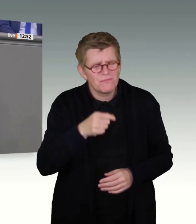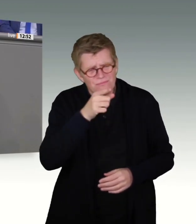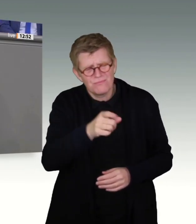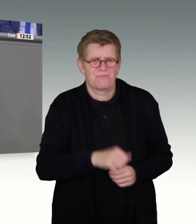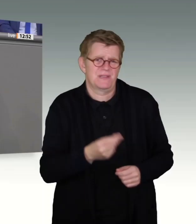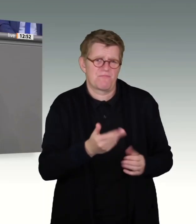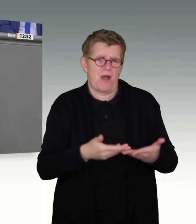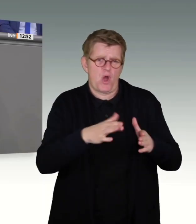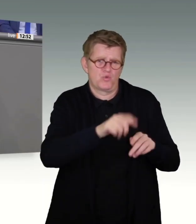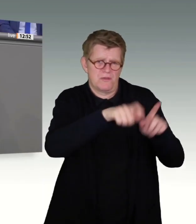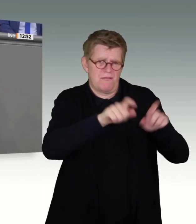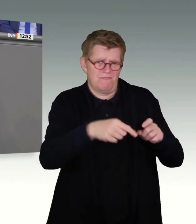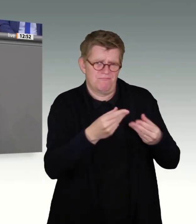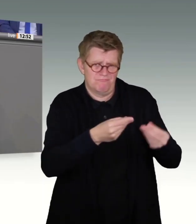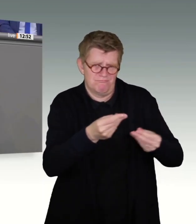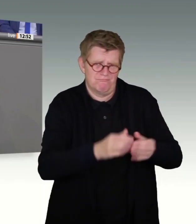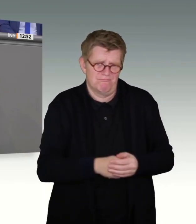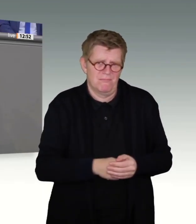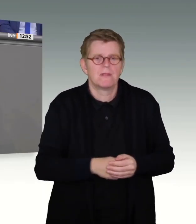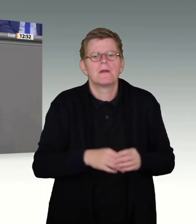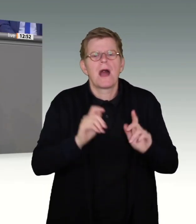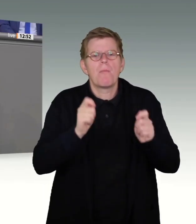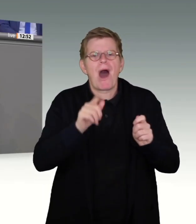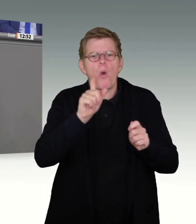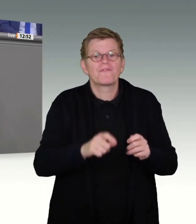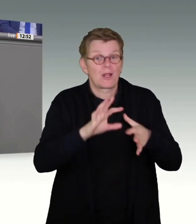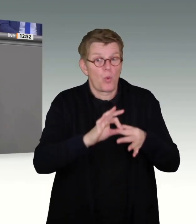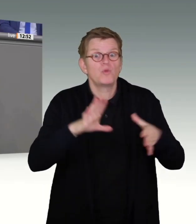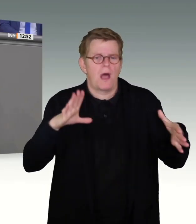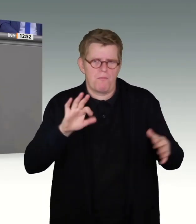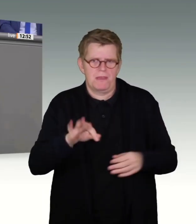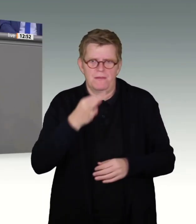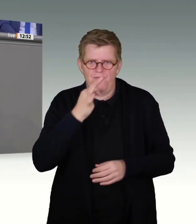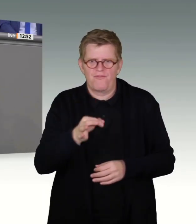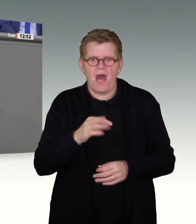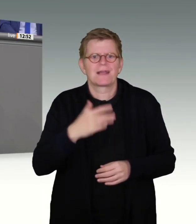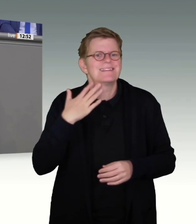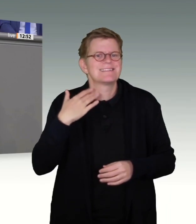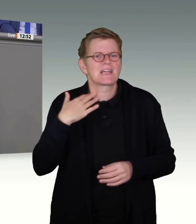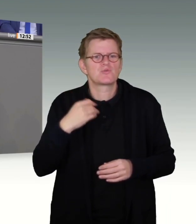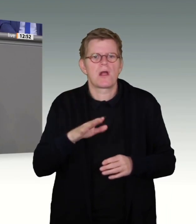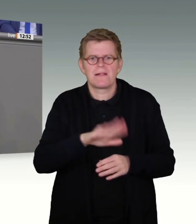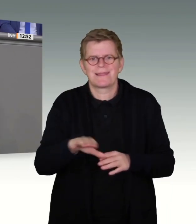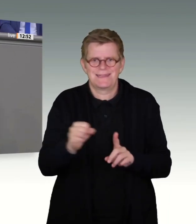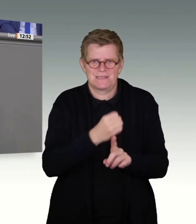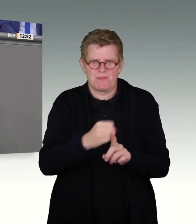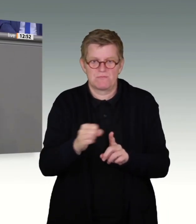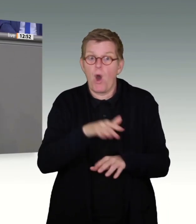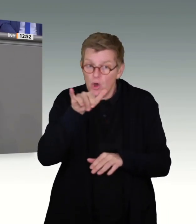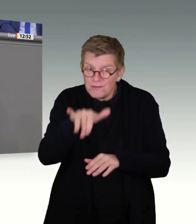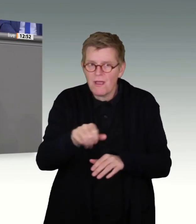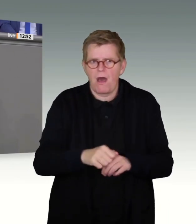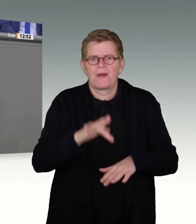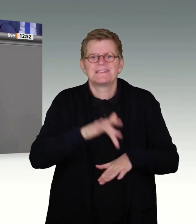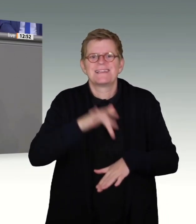unabhängige Beauftragte für Fragen des sexuellen Kindesmissbrauchs hat eine wegweisende Aufklärungs- und Sensibilisierungskampagne erarbeitet. Dafür sind die